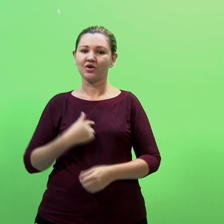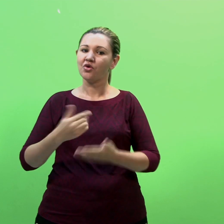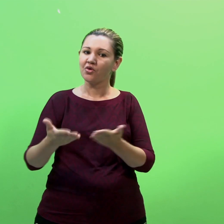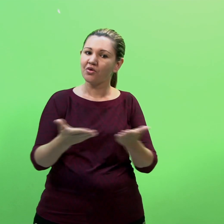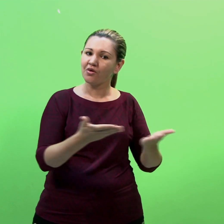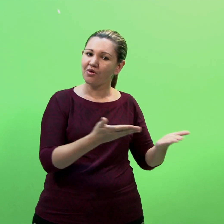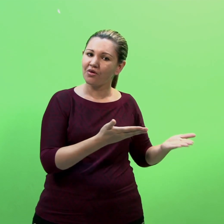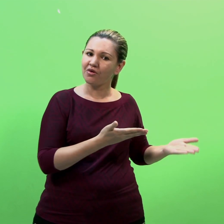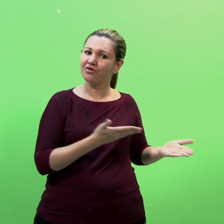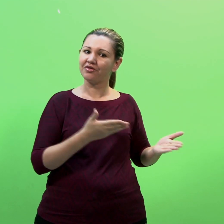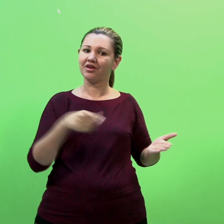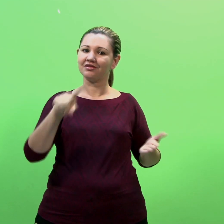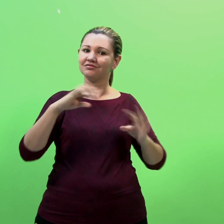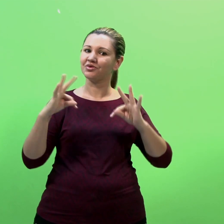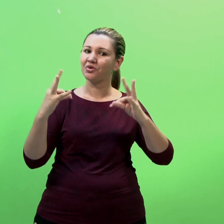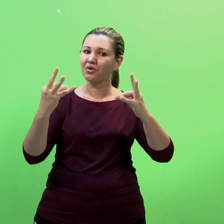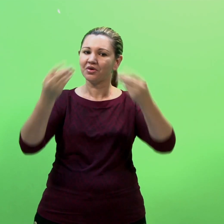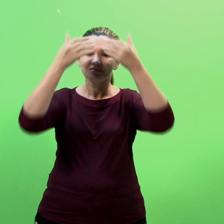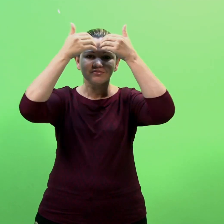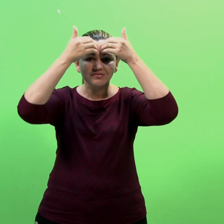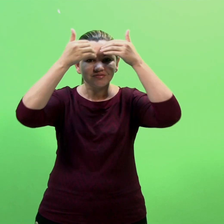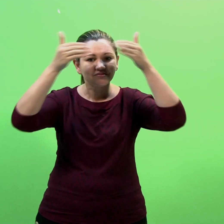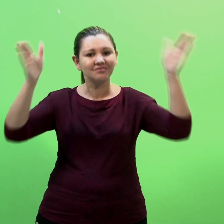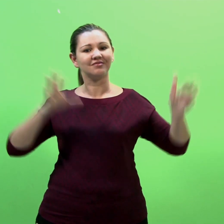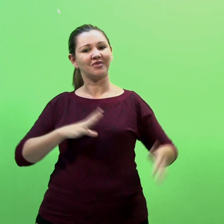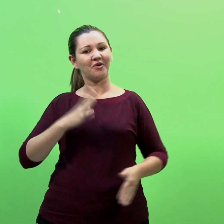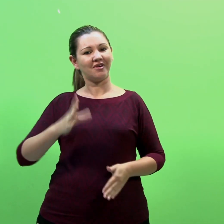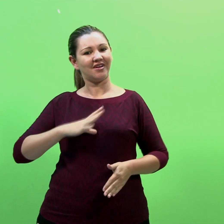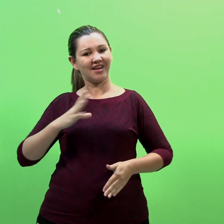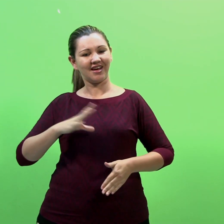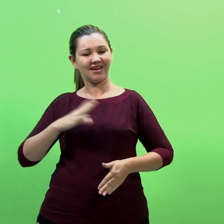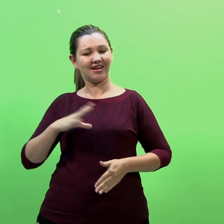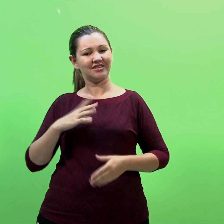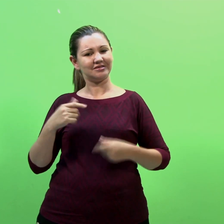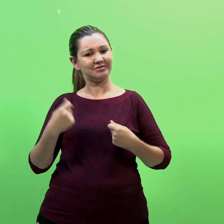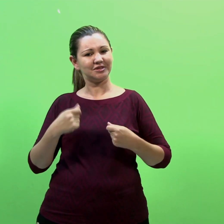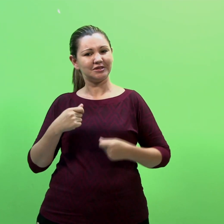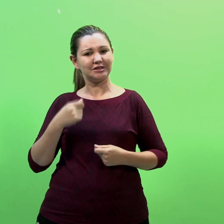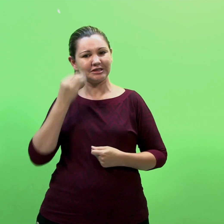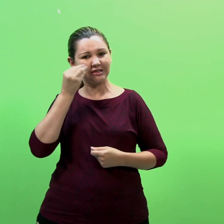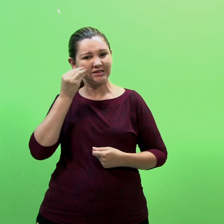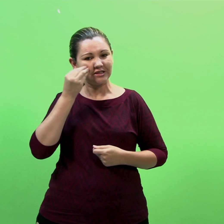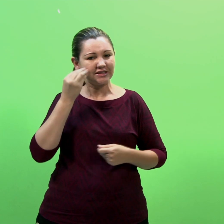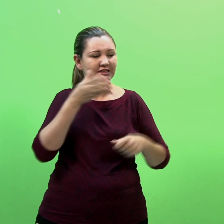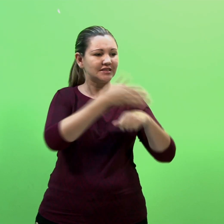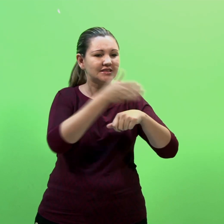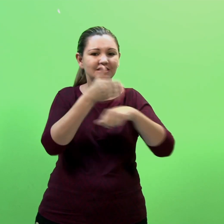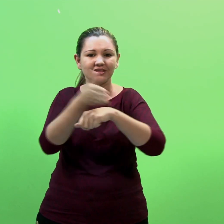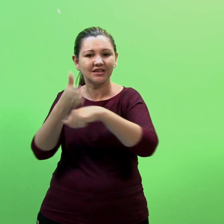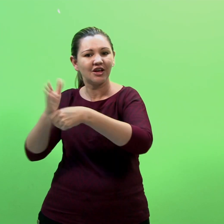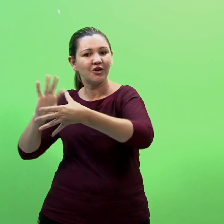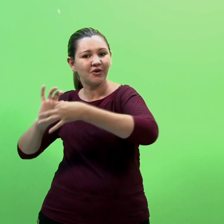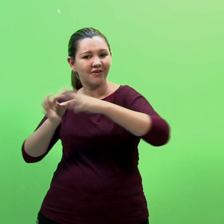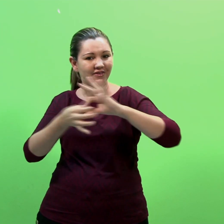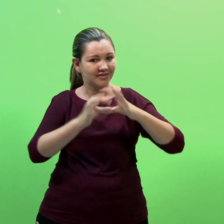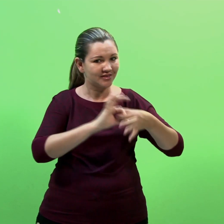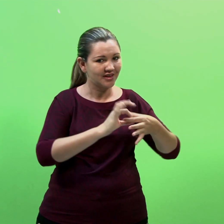Convido a todos a saírem de suas zonas de conforto e explorarem os diversos contextos em que usamos a Libras e